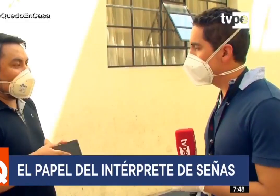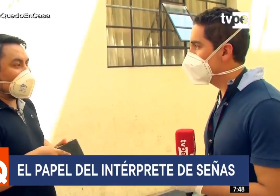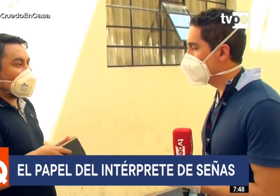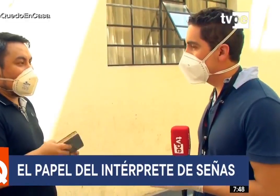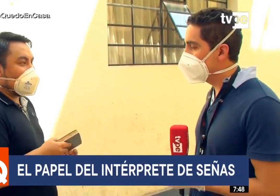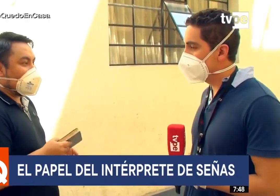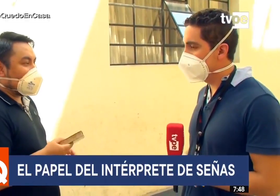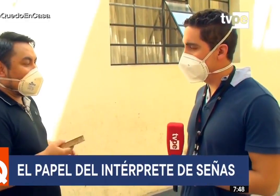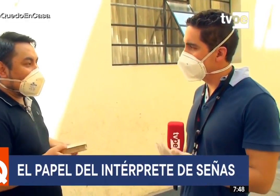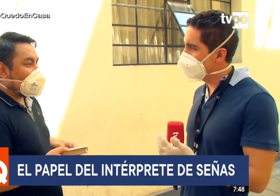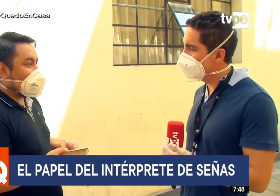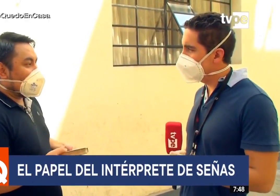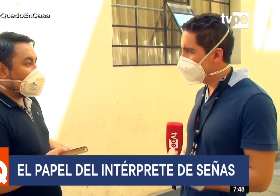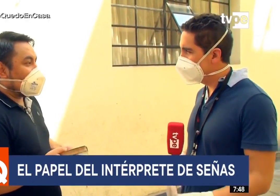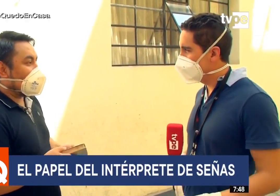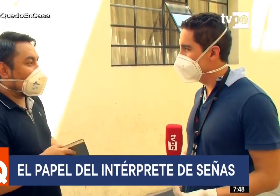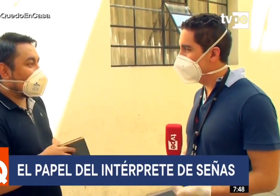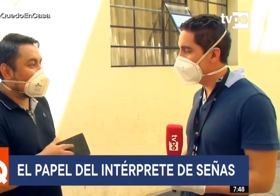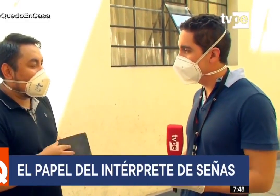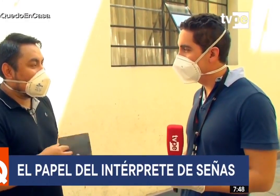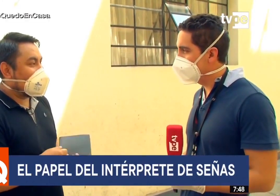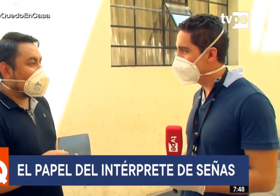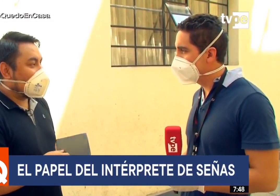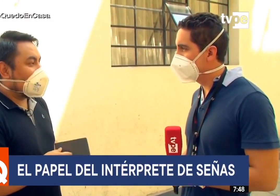¿Te ha gustado mucho que tu madre vea todo lo que estás logrando ahora?